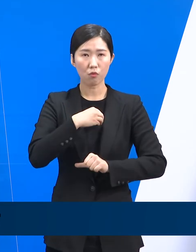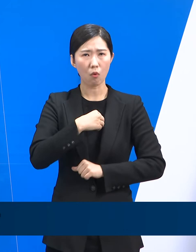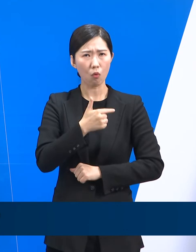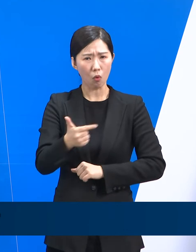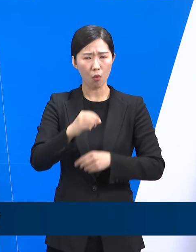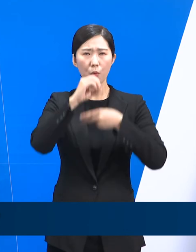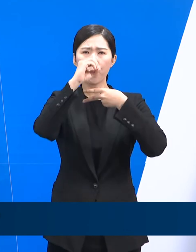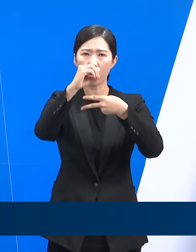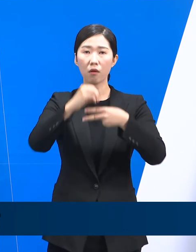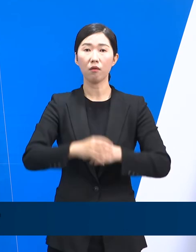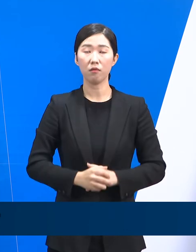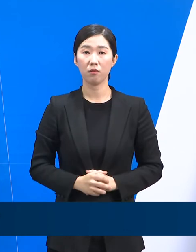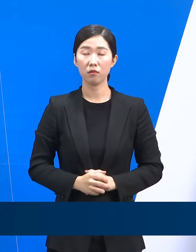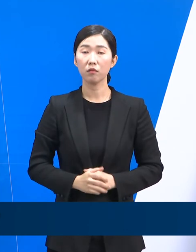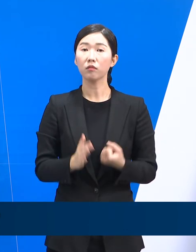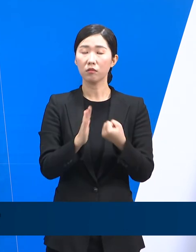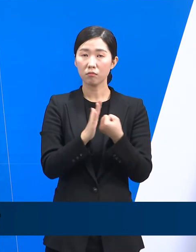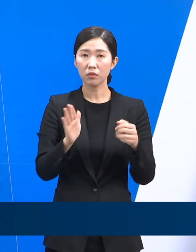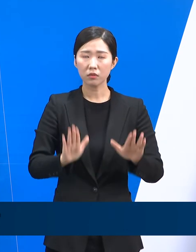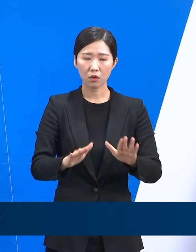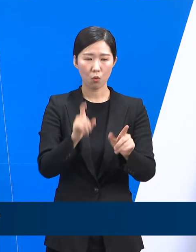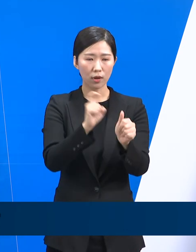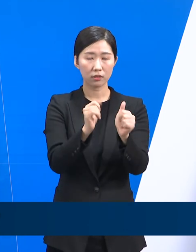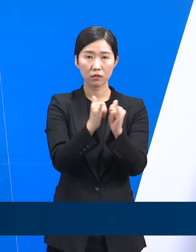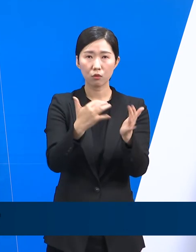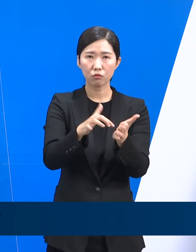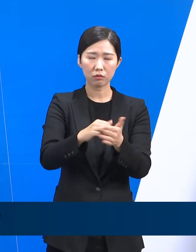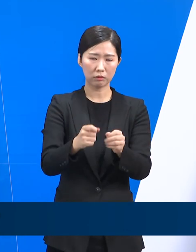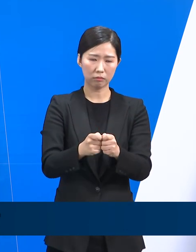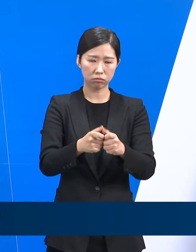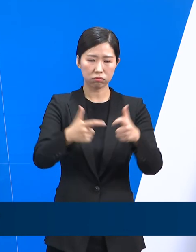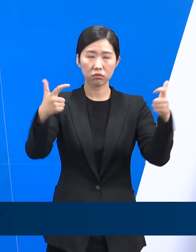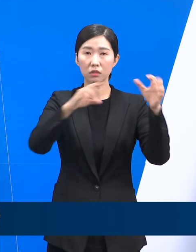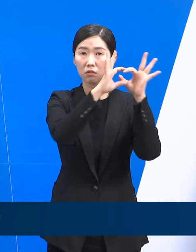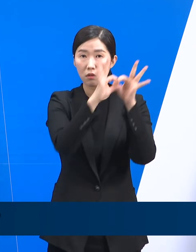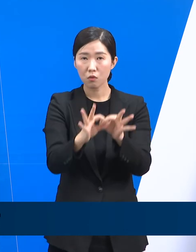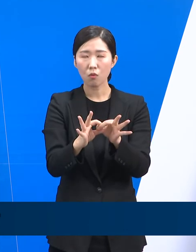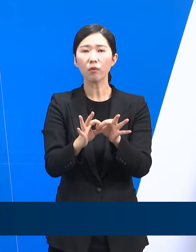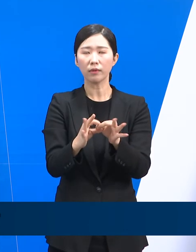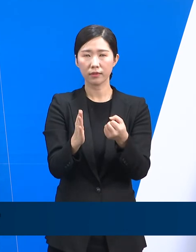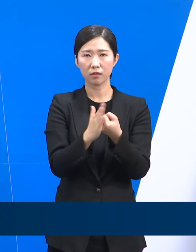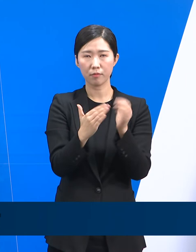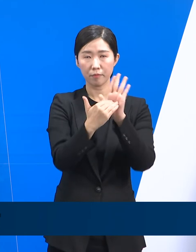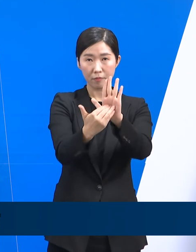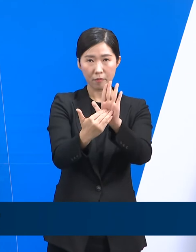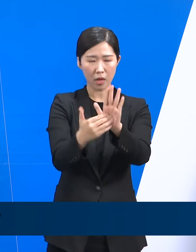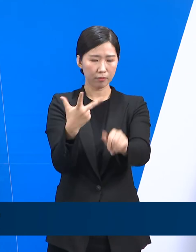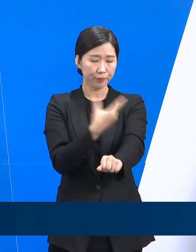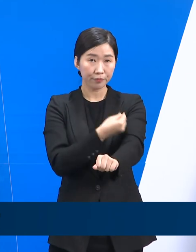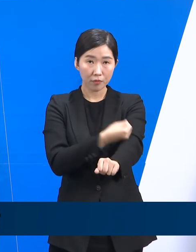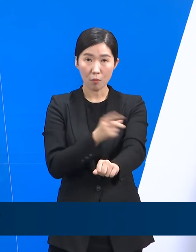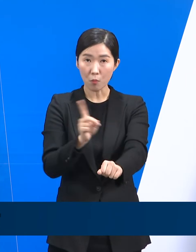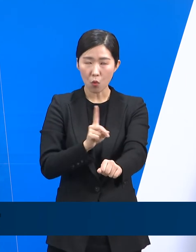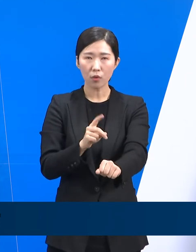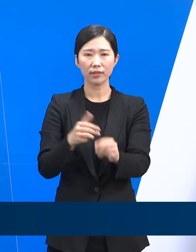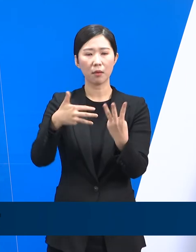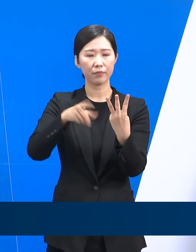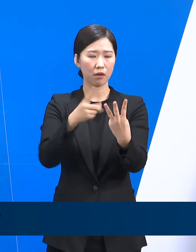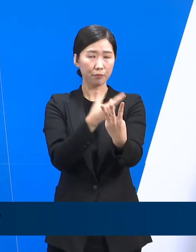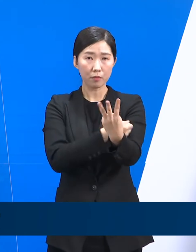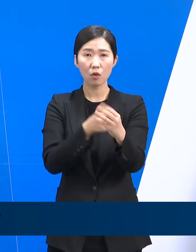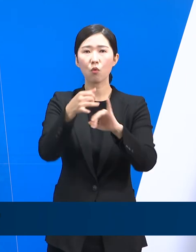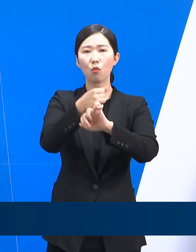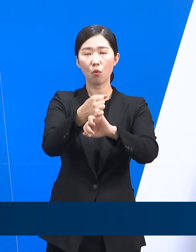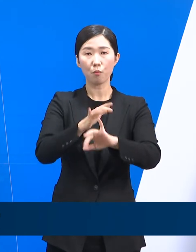이처럼 대규모 확진자가 지속적으로 발생하고 있는 상황에서 예방접종은 여전히 본인과 가족의 건강을 지킬 수 있는 가장